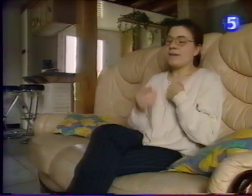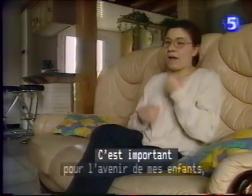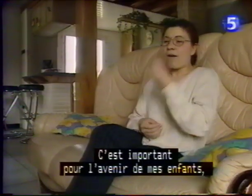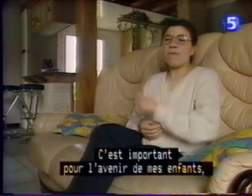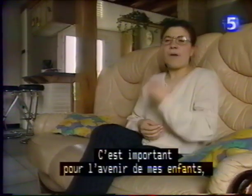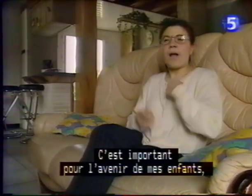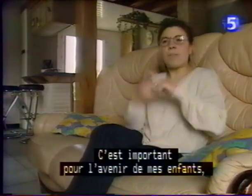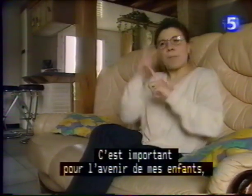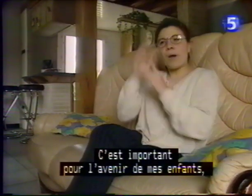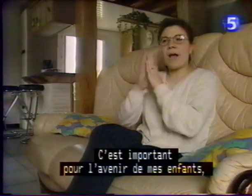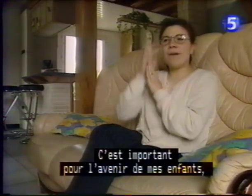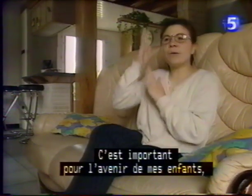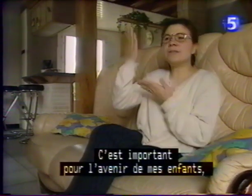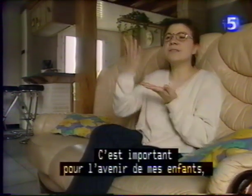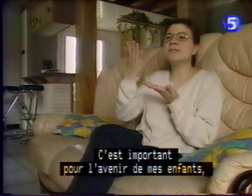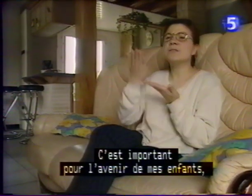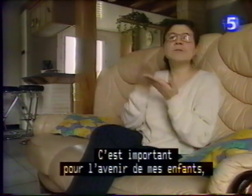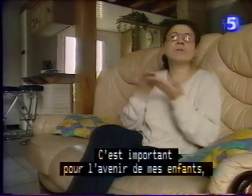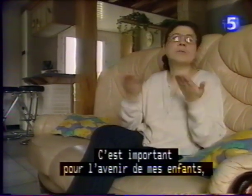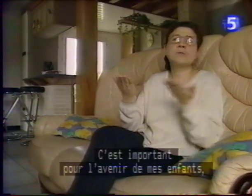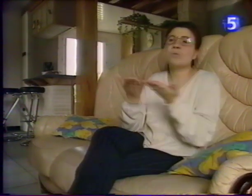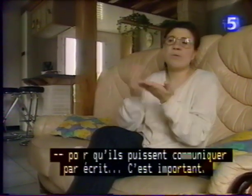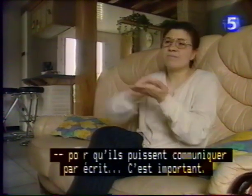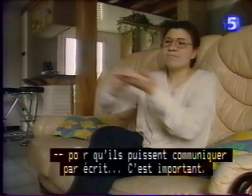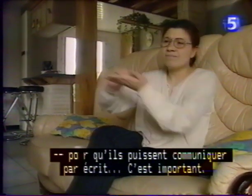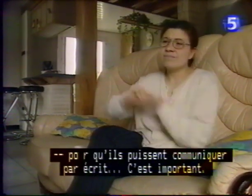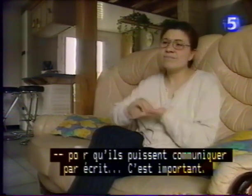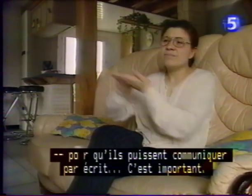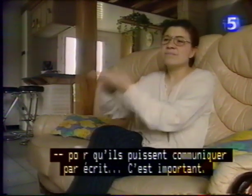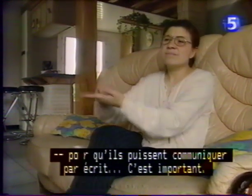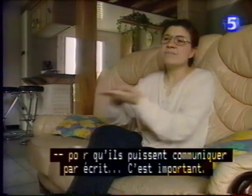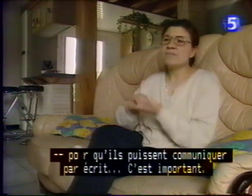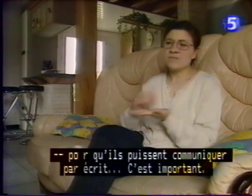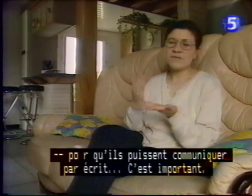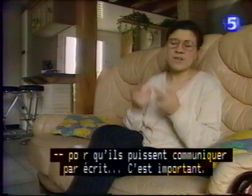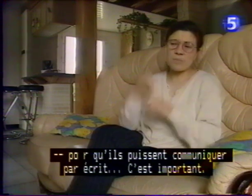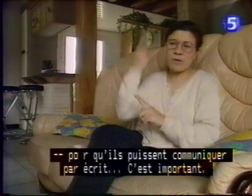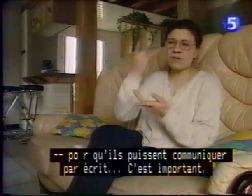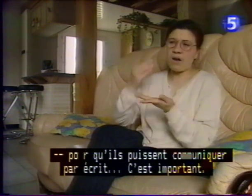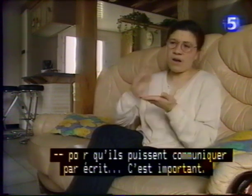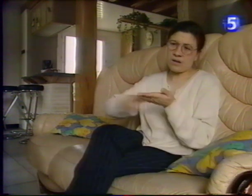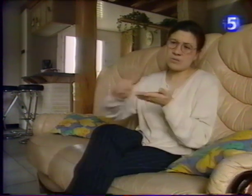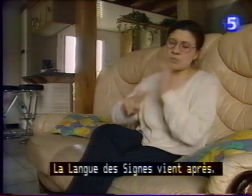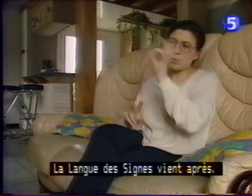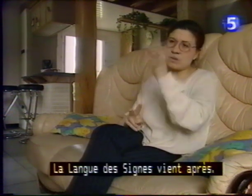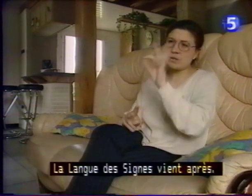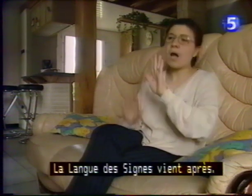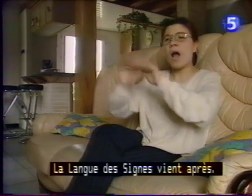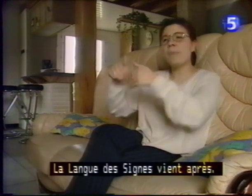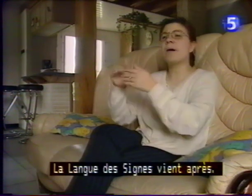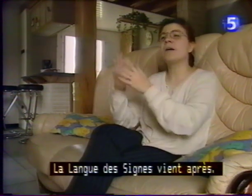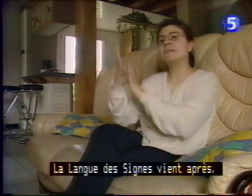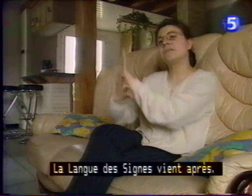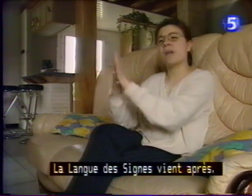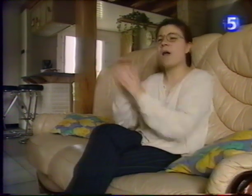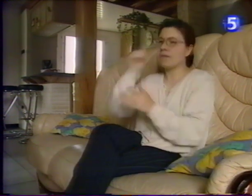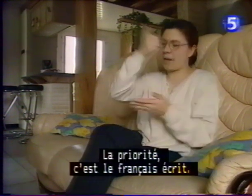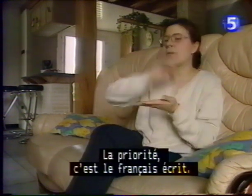C'est important pour l'avenir de mes enfants pour qu'ils puissent communiquer par écrit.'est important. La langue des signes vient après. La